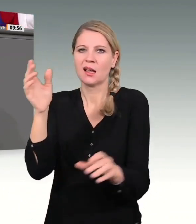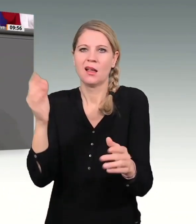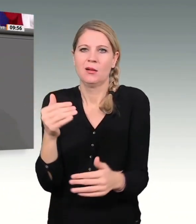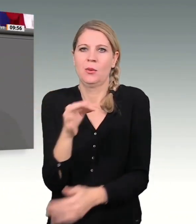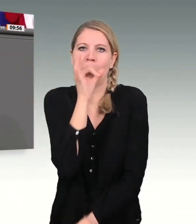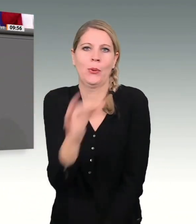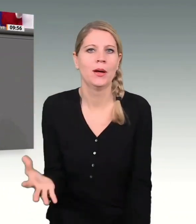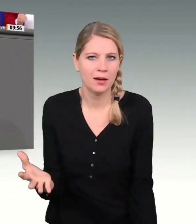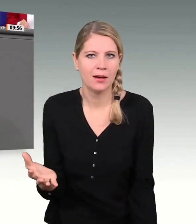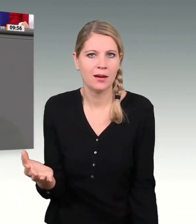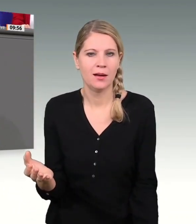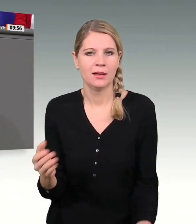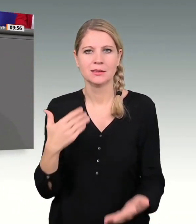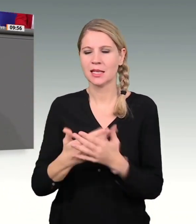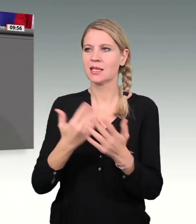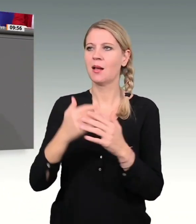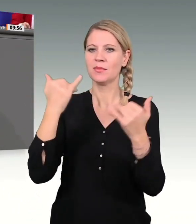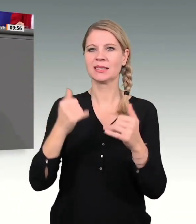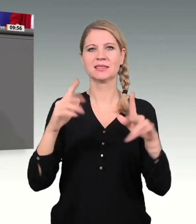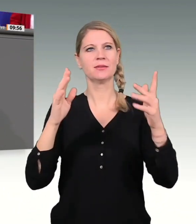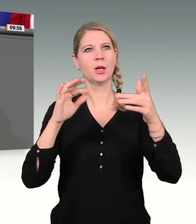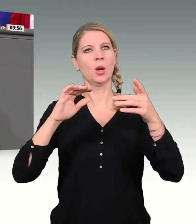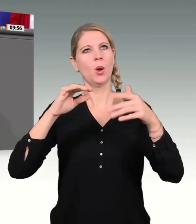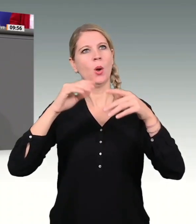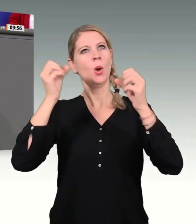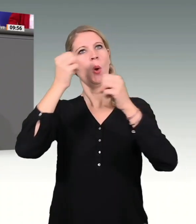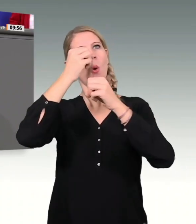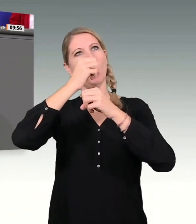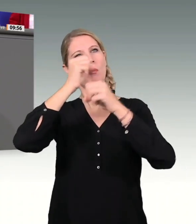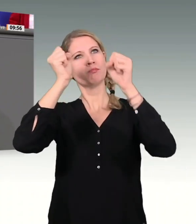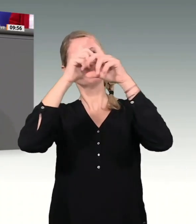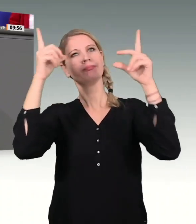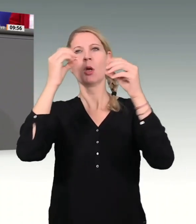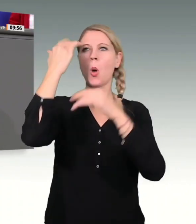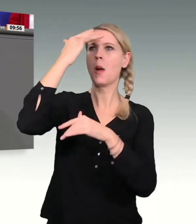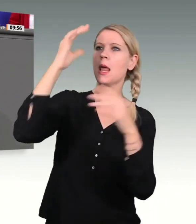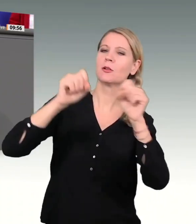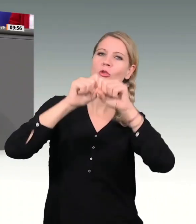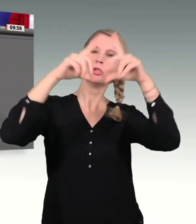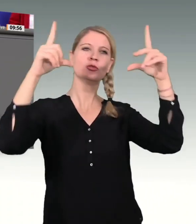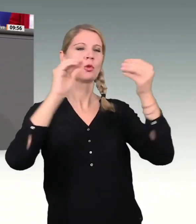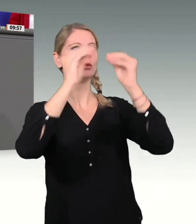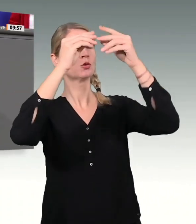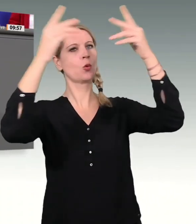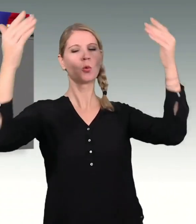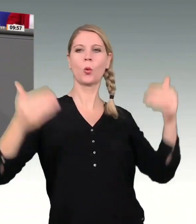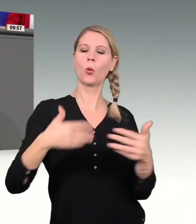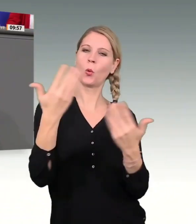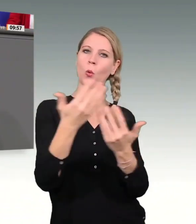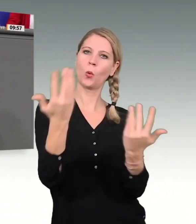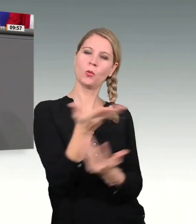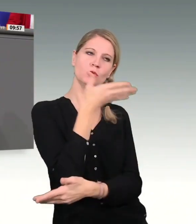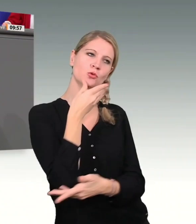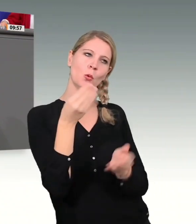höchst zweifelhaften Konstrukt. Eins kann ich Ihnen sagen. Die Union wird Ihnen diesen Nachtragshaushalt so nicht